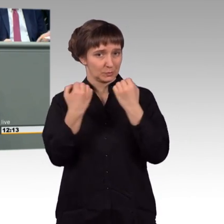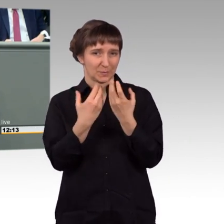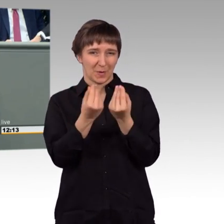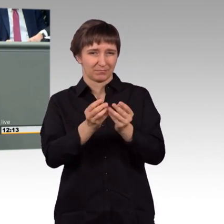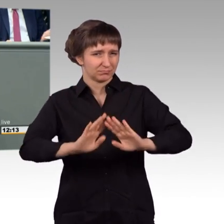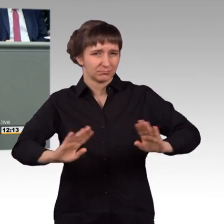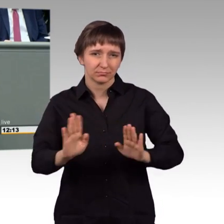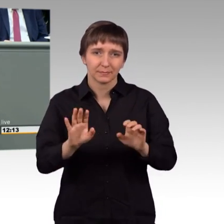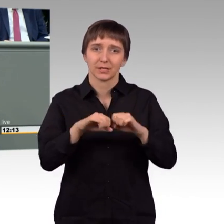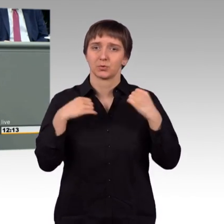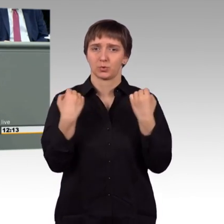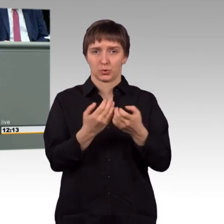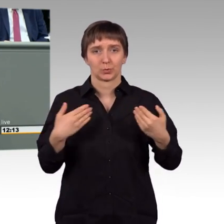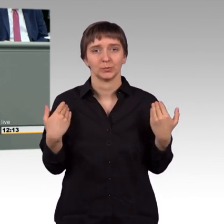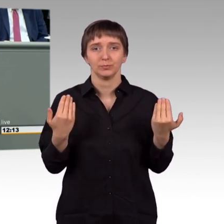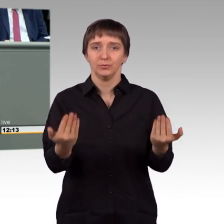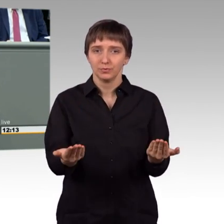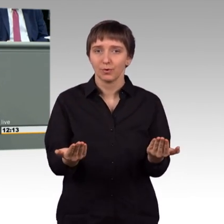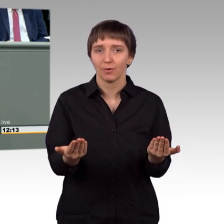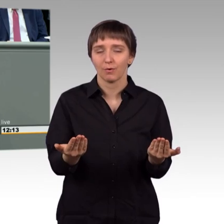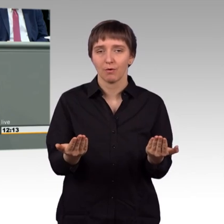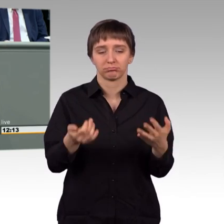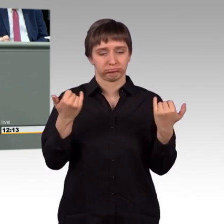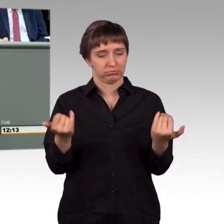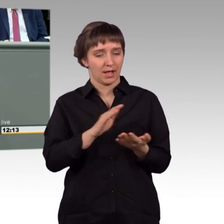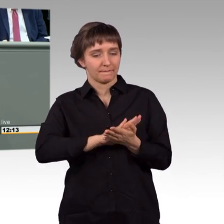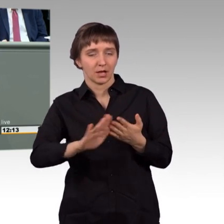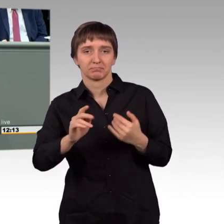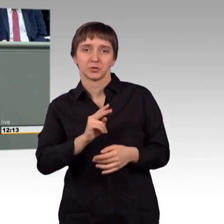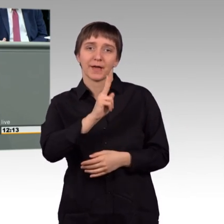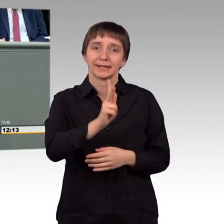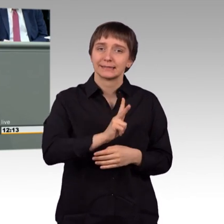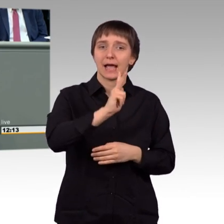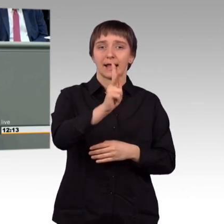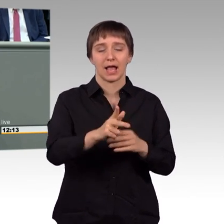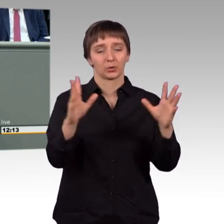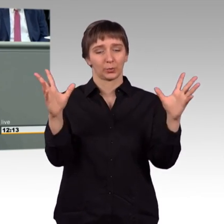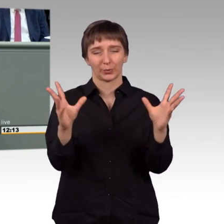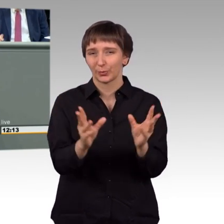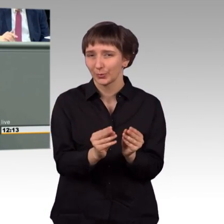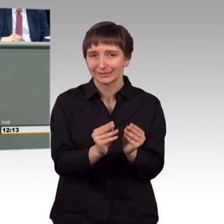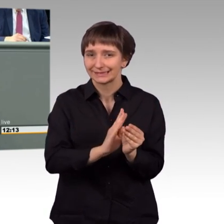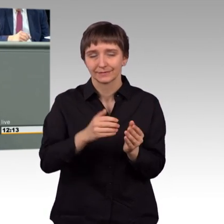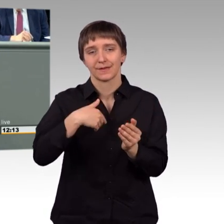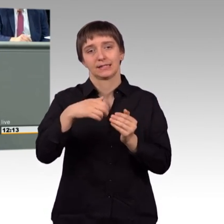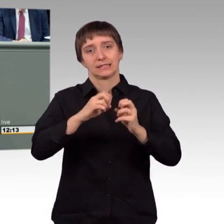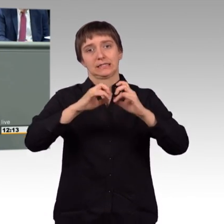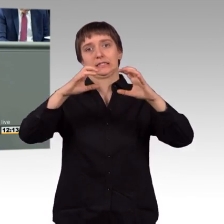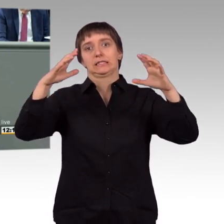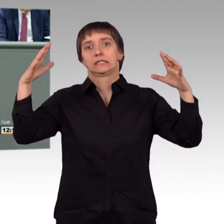dort vorfindet, ist ja nicht etwas, was sich in den nächsten ein, zwei, drei Jahren deeskalieren wird, sondern es bauscht sich ja weiter auf. Und das Gleiche gilt mit dem